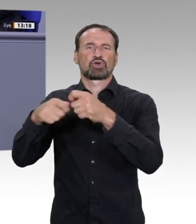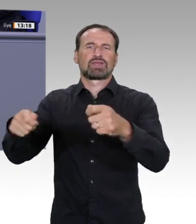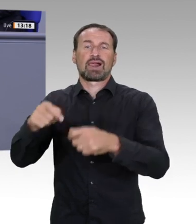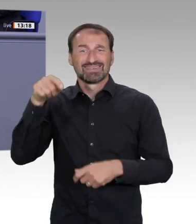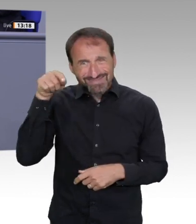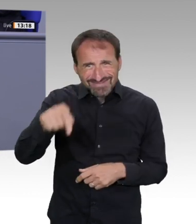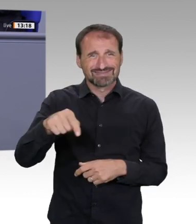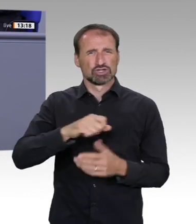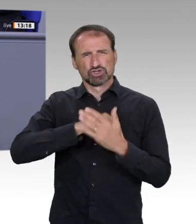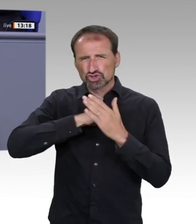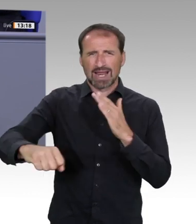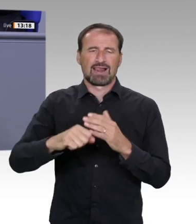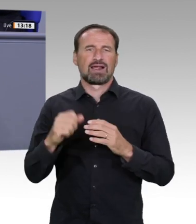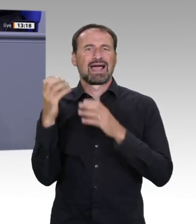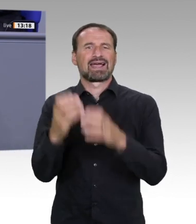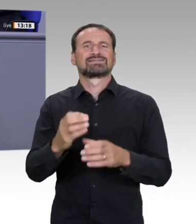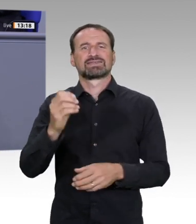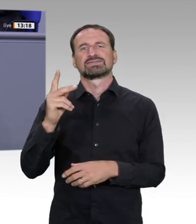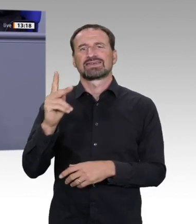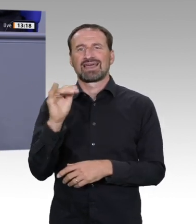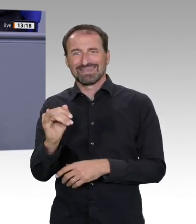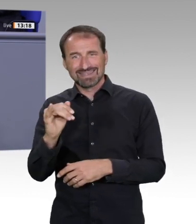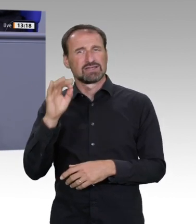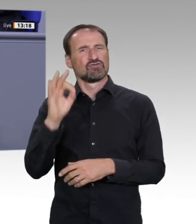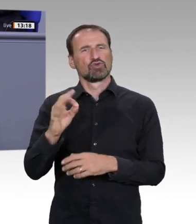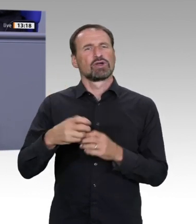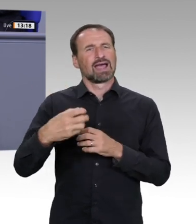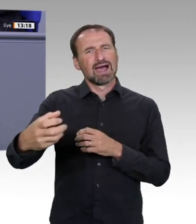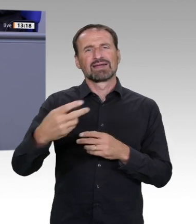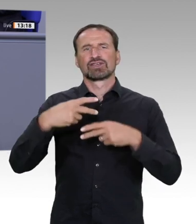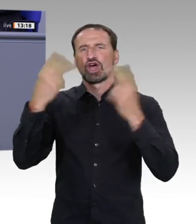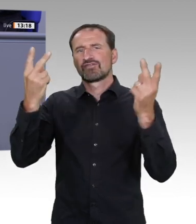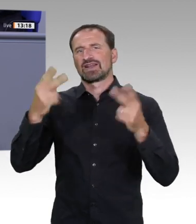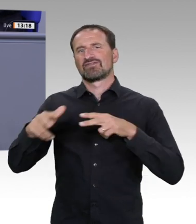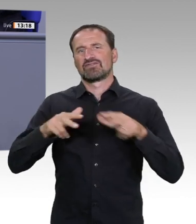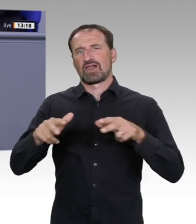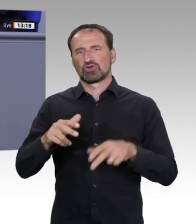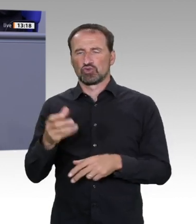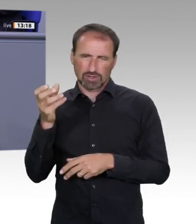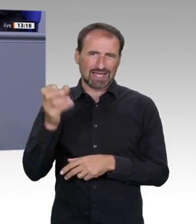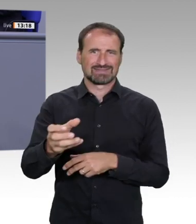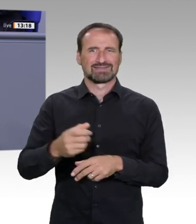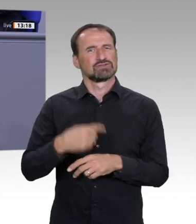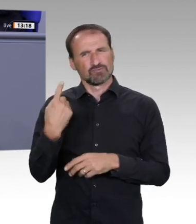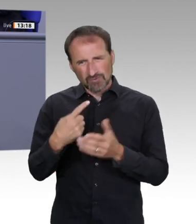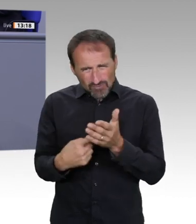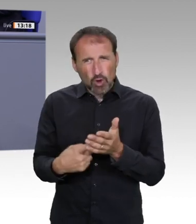Land, in dem Chancengerechtigkeit durch gute Bildung verwirklicht wird und Männer und Frauen gleichermaßen